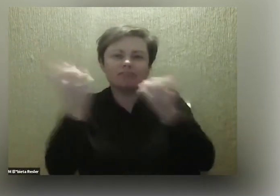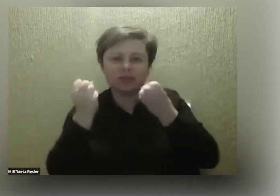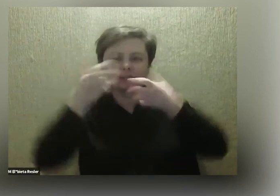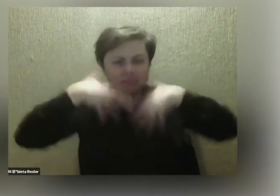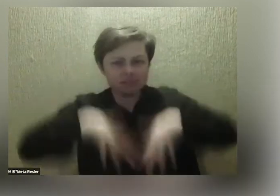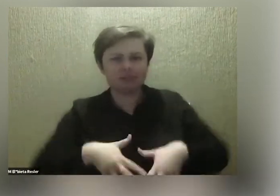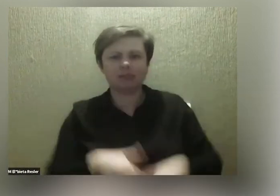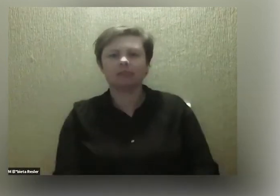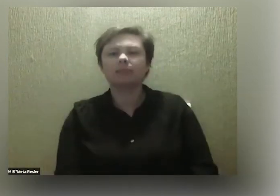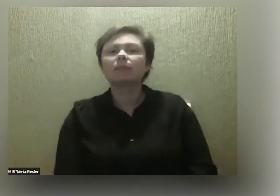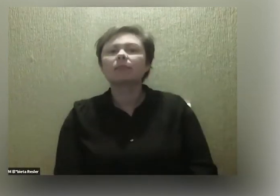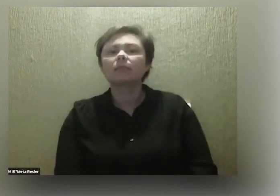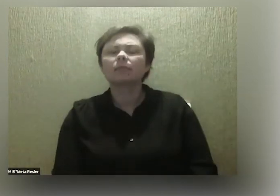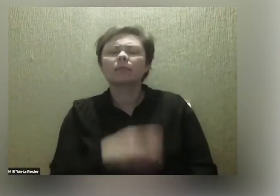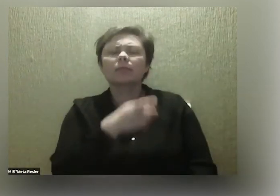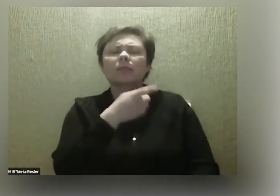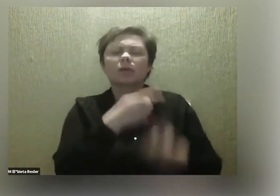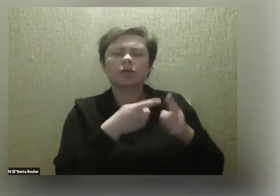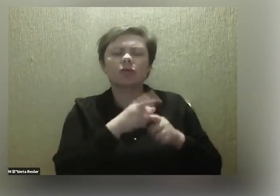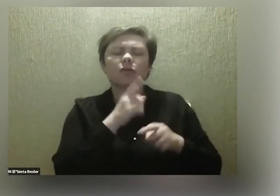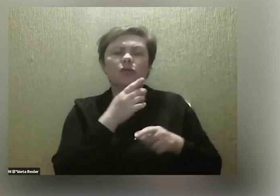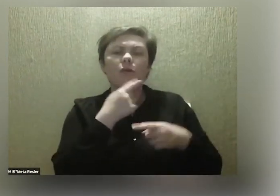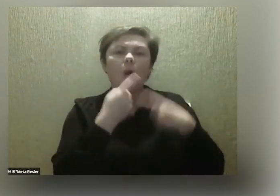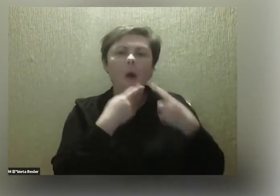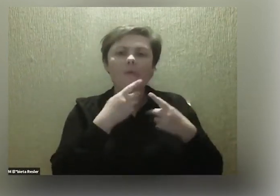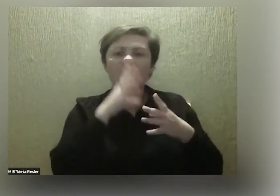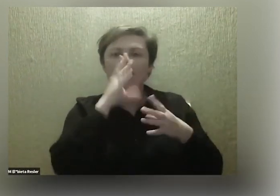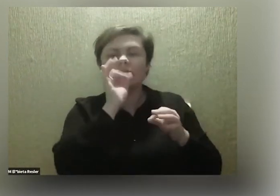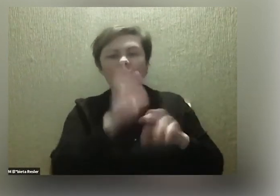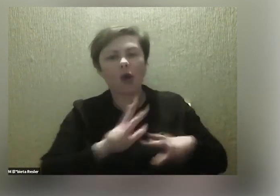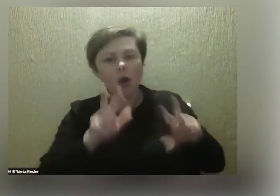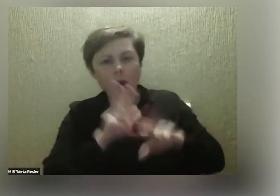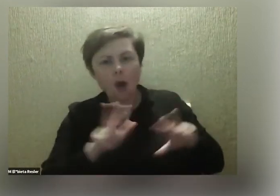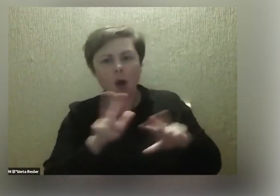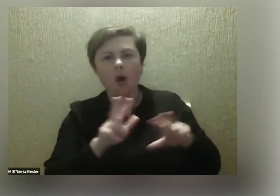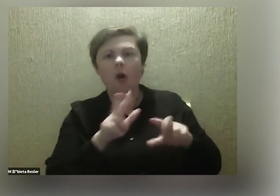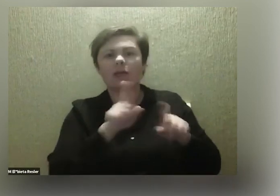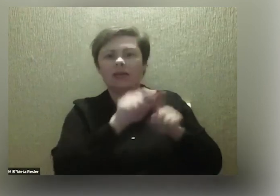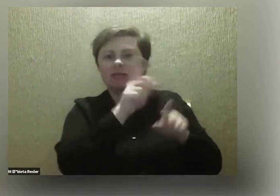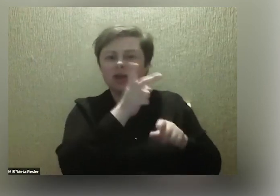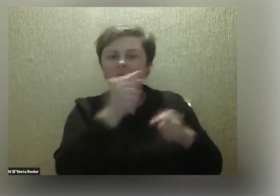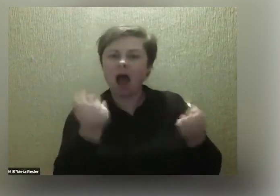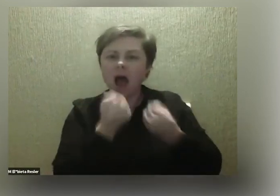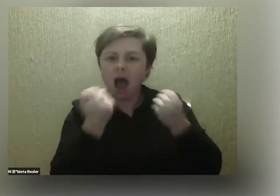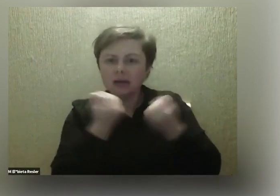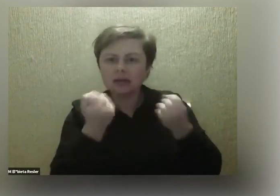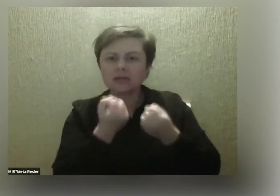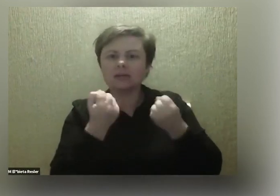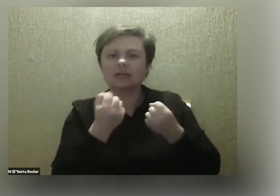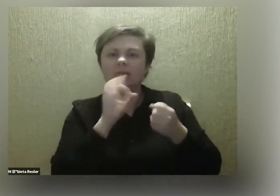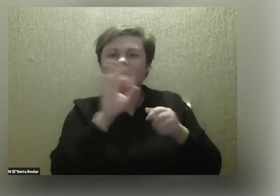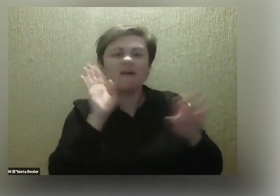Ale trochę właśnie mówicie o tym, jak funkcjonujecie rodzinnie. Z jednej strony właśnie jesteście aktywni w mediach